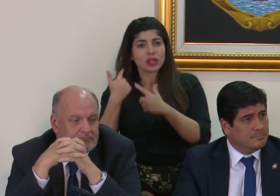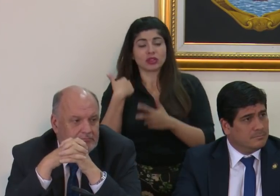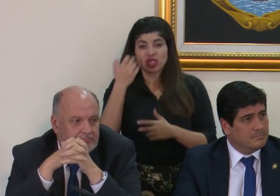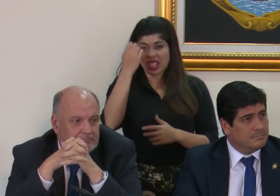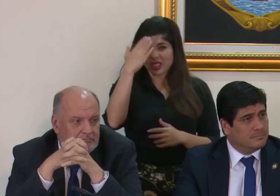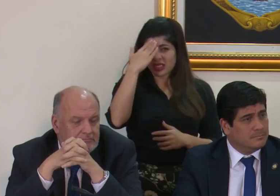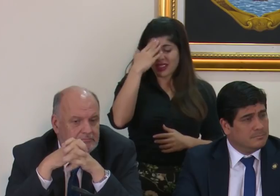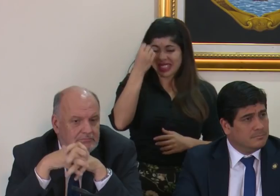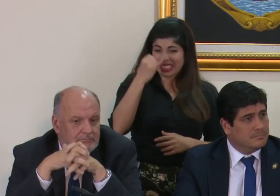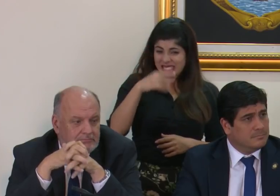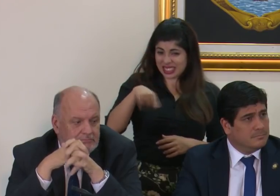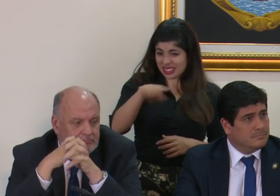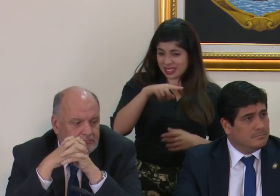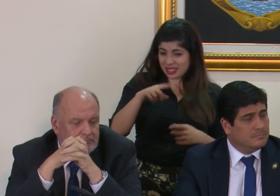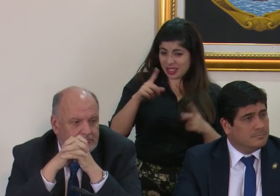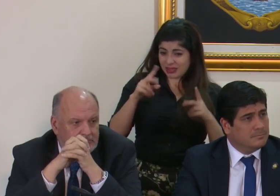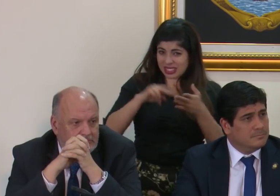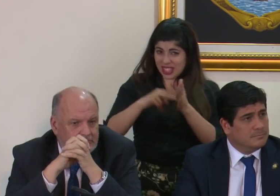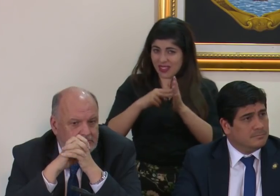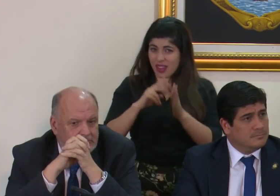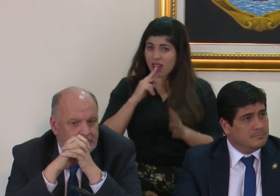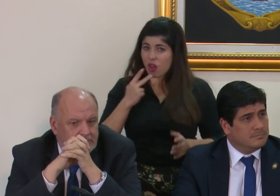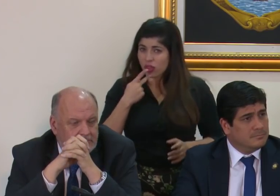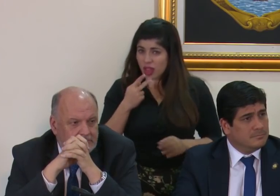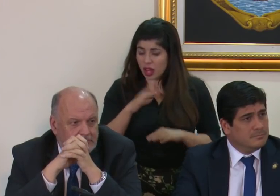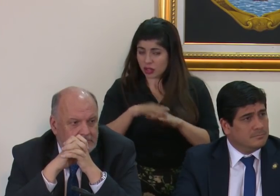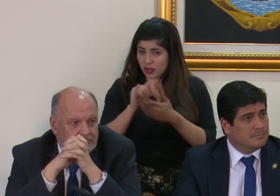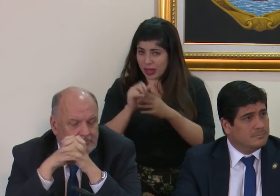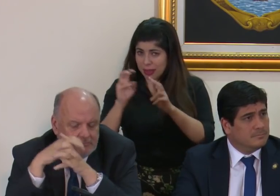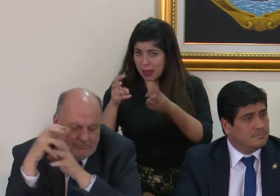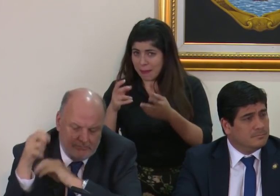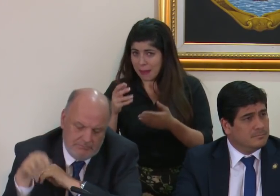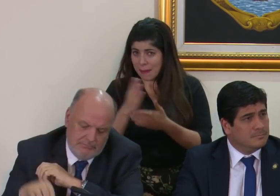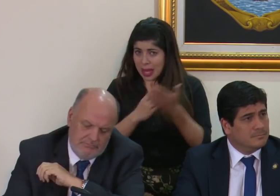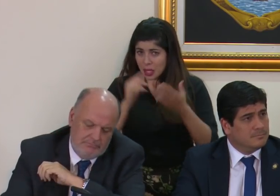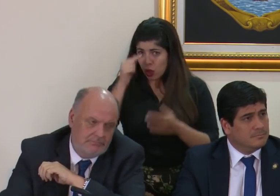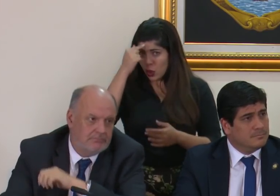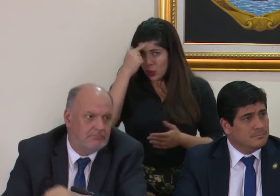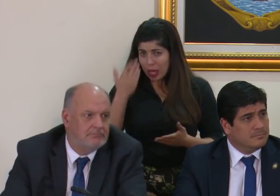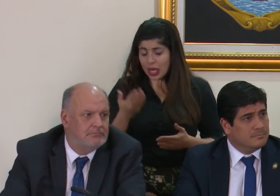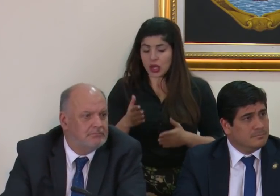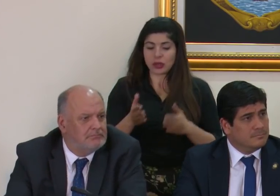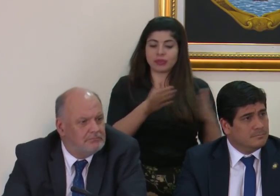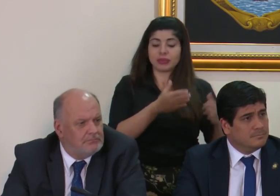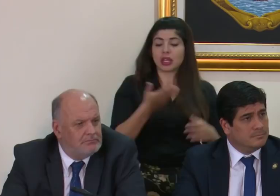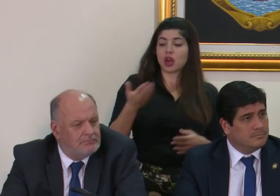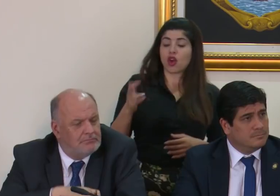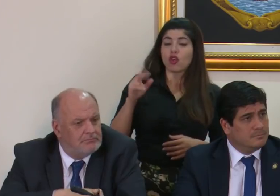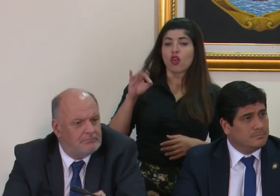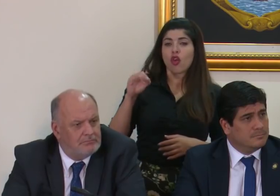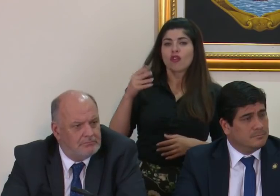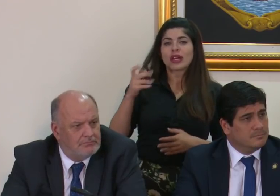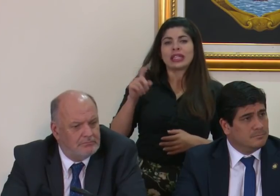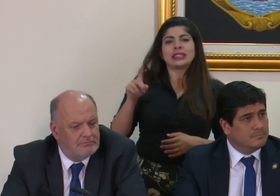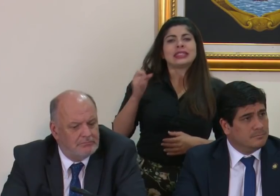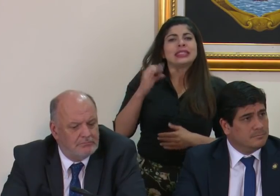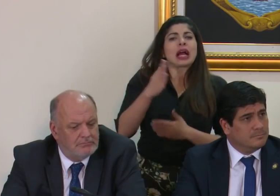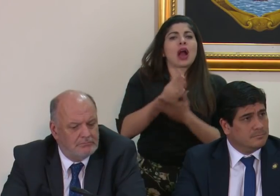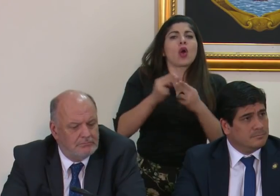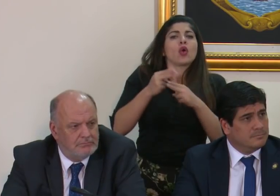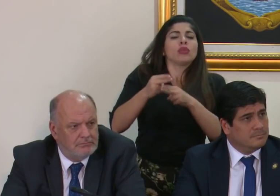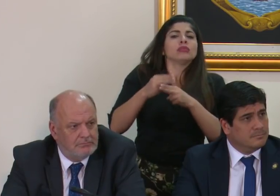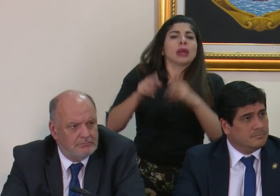contradicción por parte del gobierno con ese tema y a don Rodolfo tal vez quería preguntarle si hubo alguna destinación de